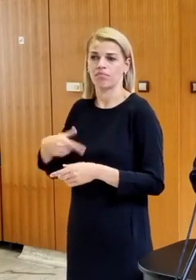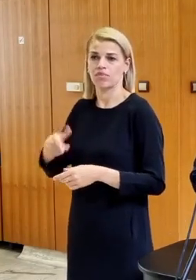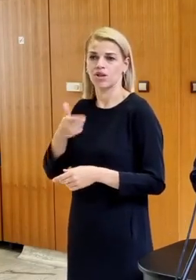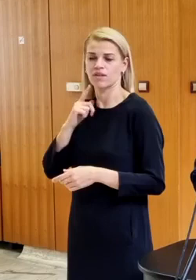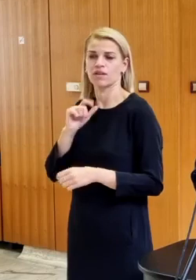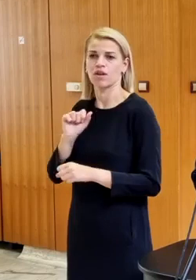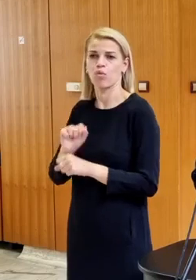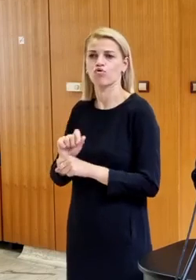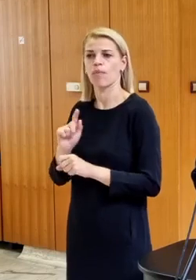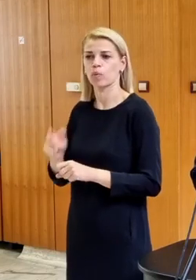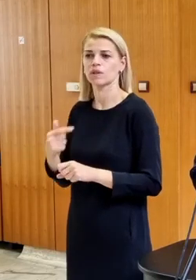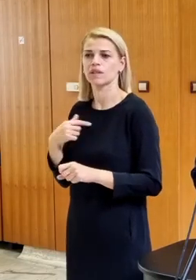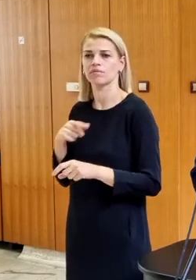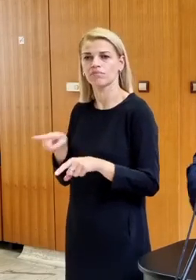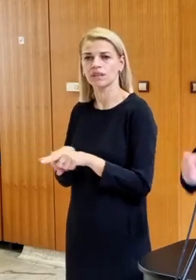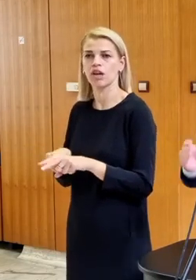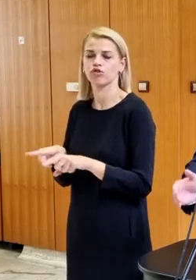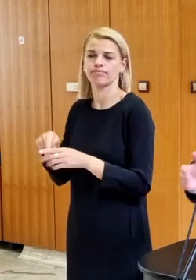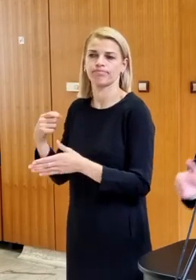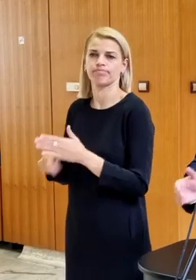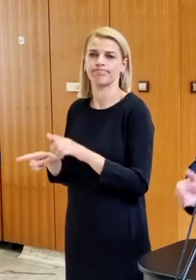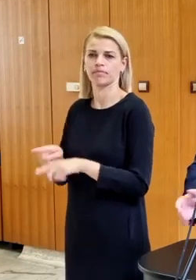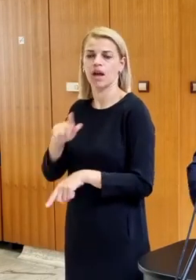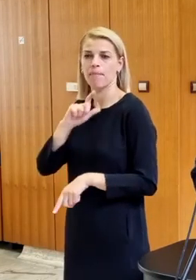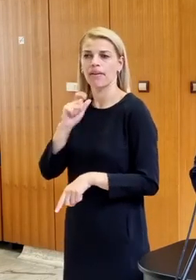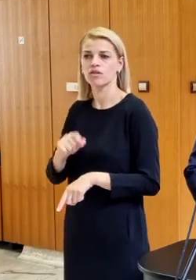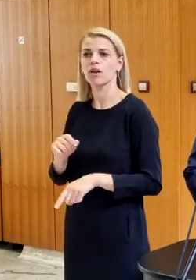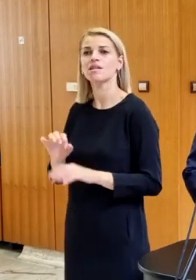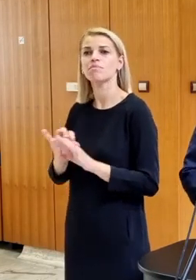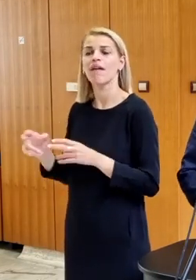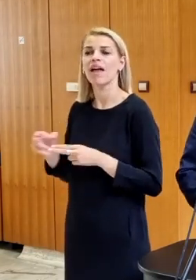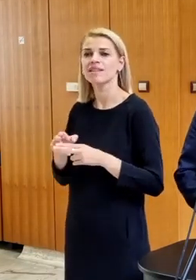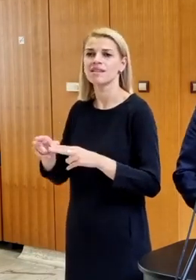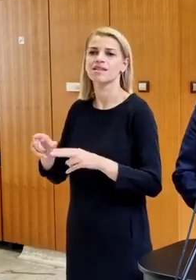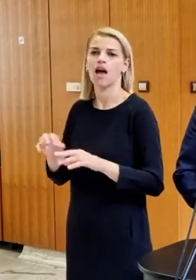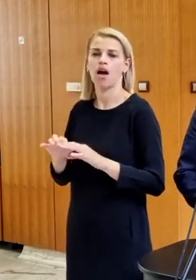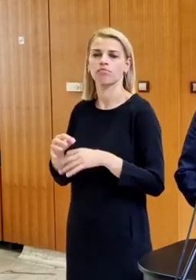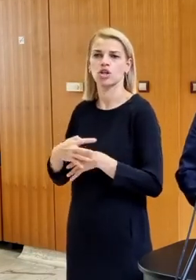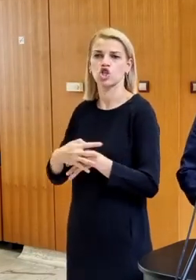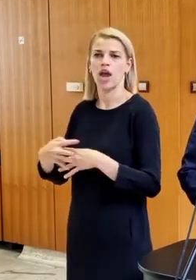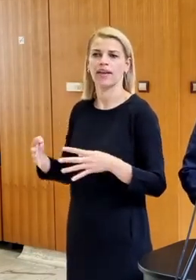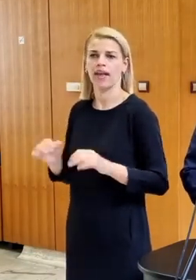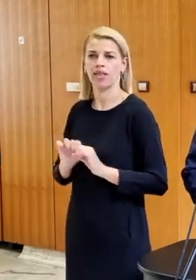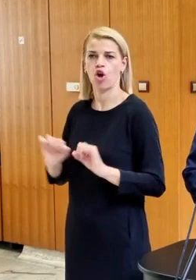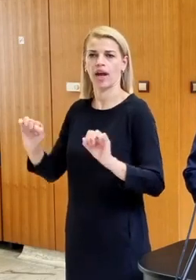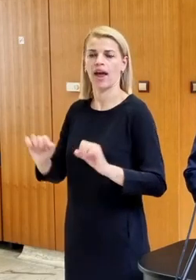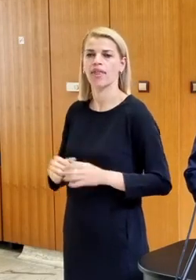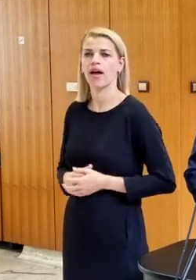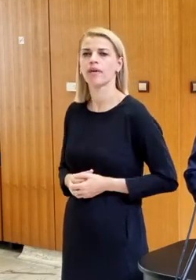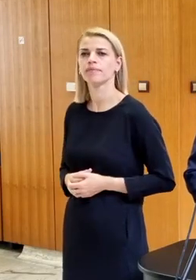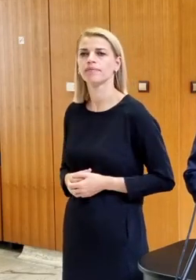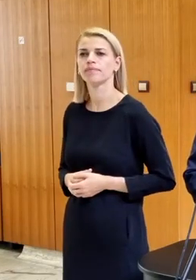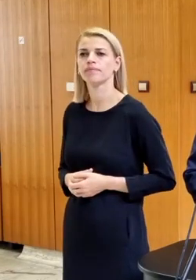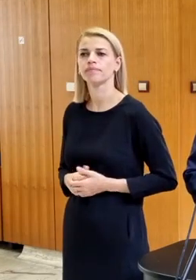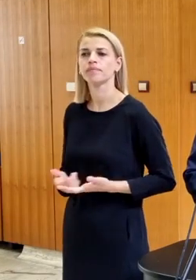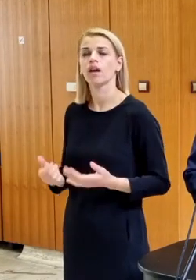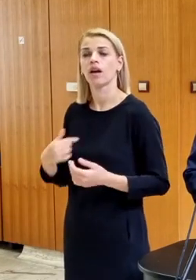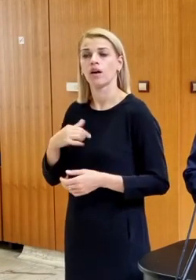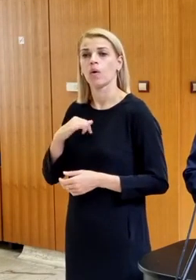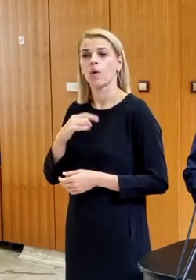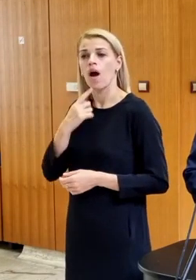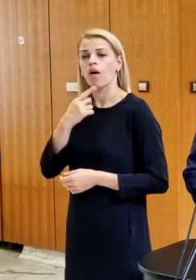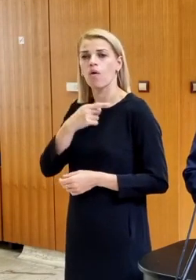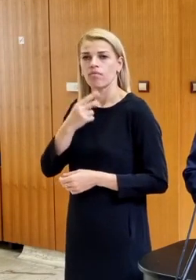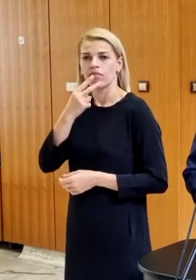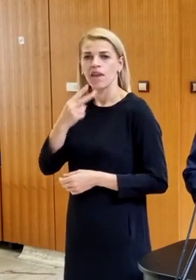Toto nie je správna cesta, podľa mňa. Správna cesta je chrániť šengenskú hranicu. Pán minister, mňa by zaujímalo, ako vy vnímate tú situáciu, že teda